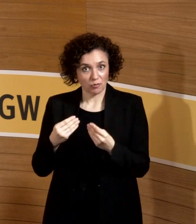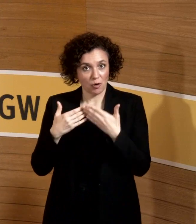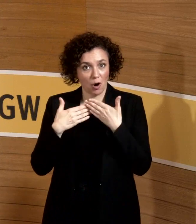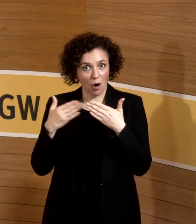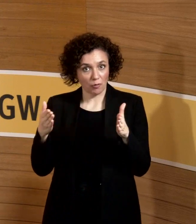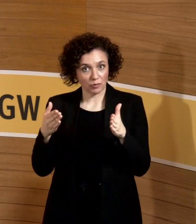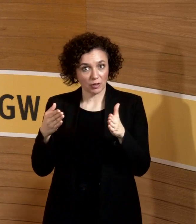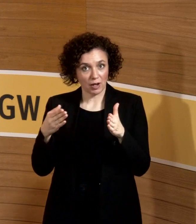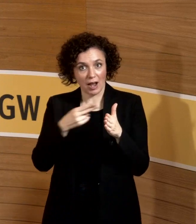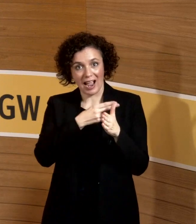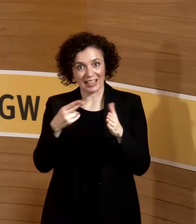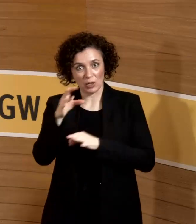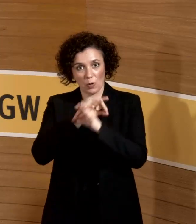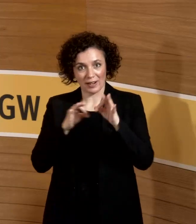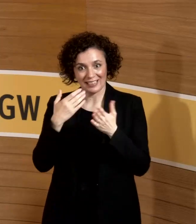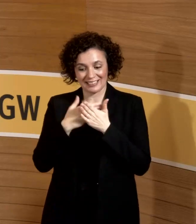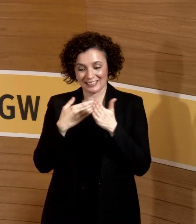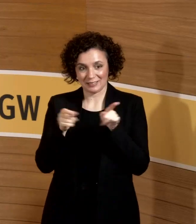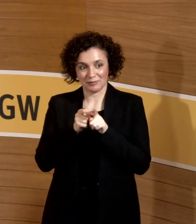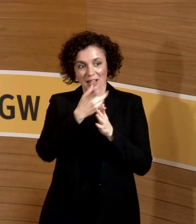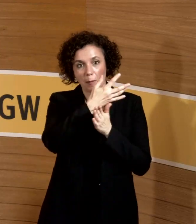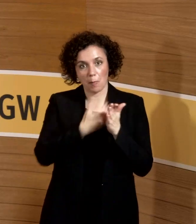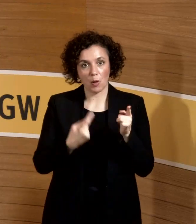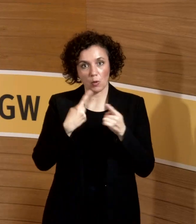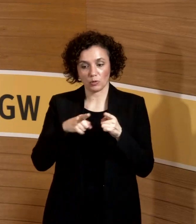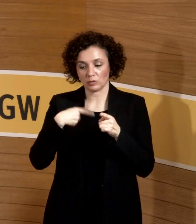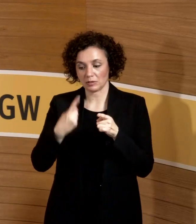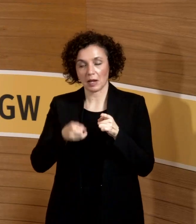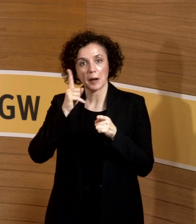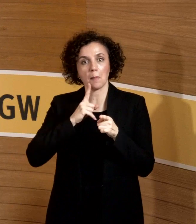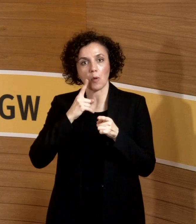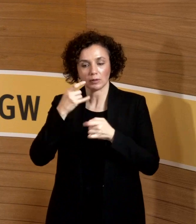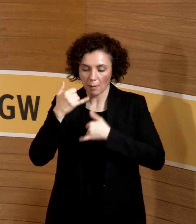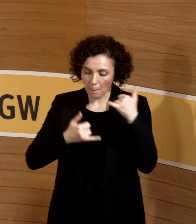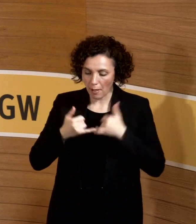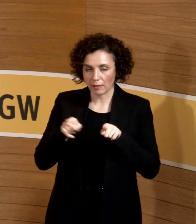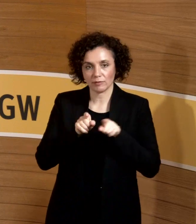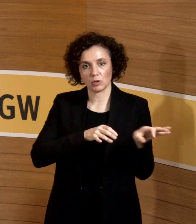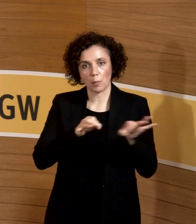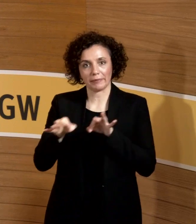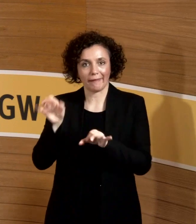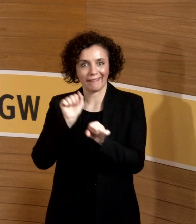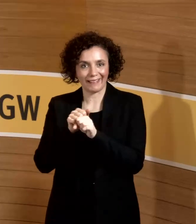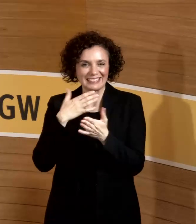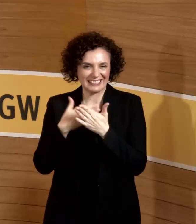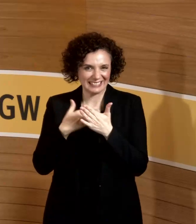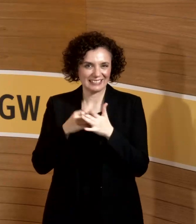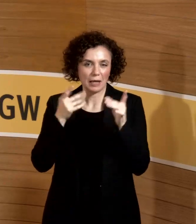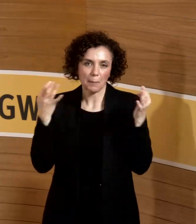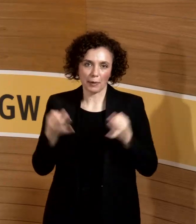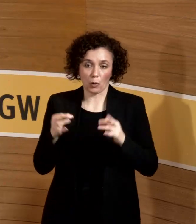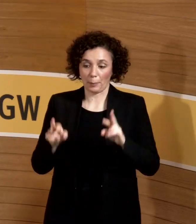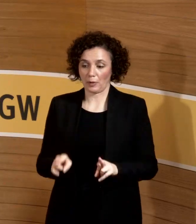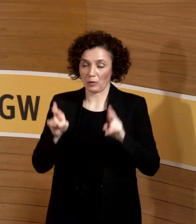ins Blut und damit auch in die Muttermilch. Es geht auch nicht. Das muss berücksichtigt werden. Dann haben wir